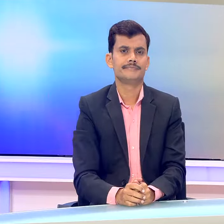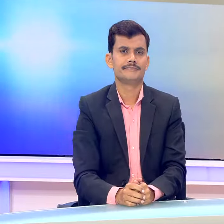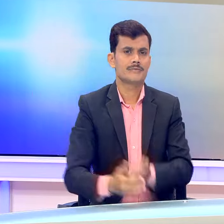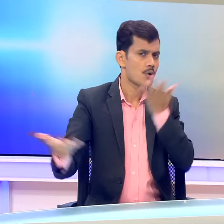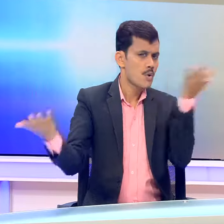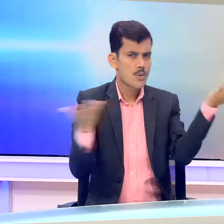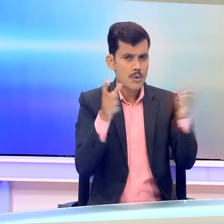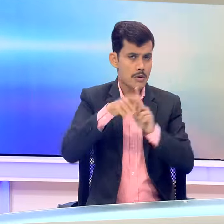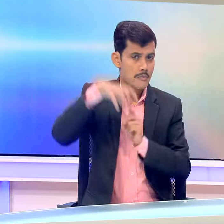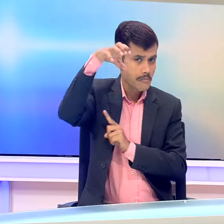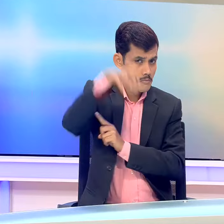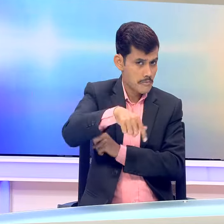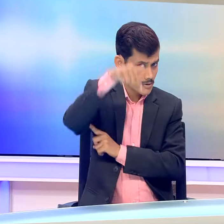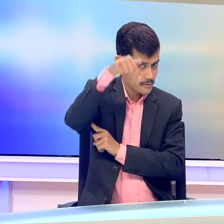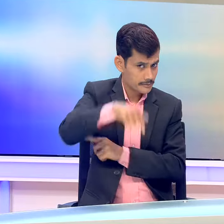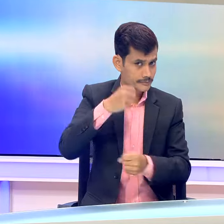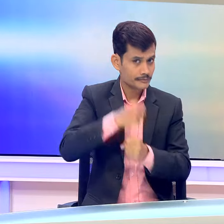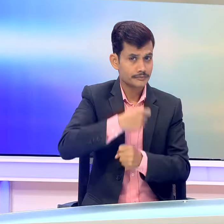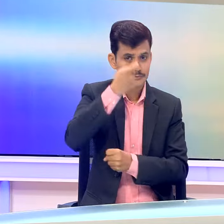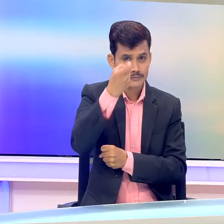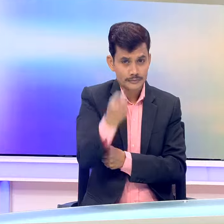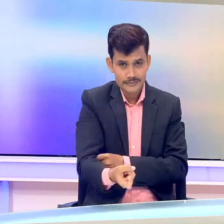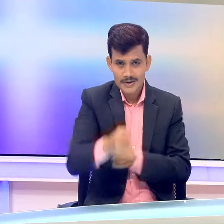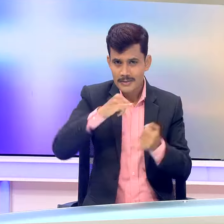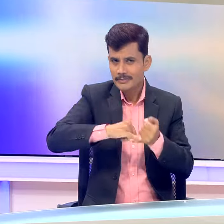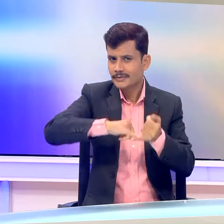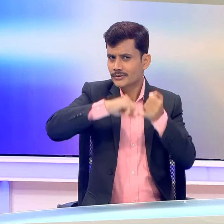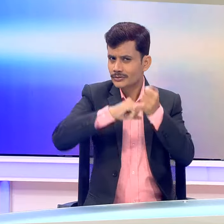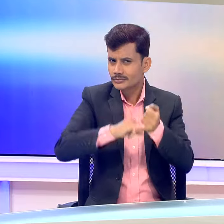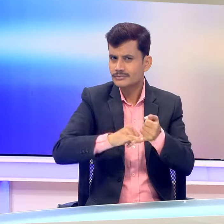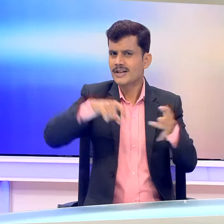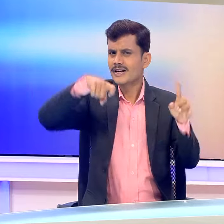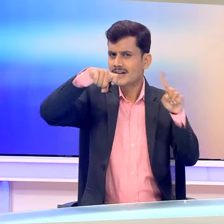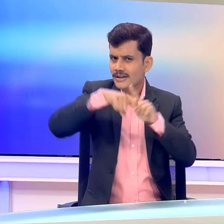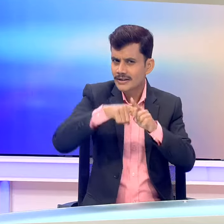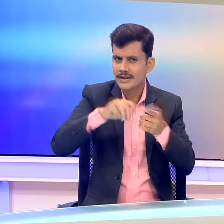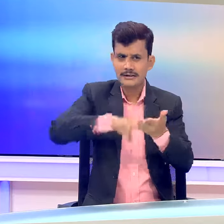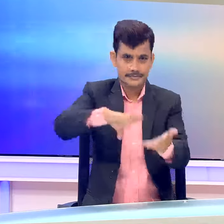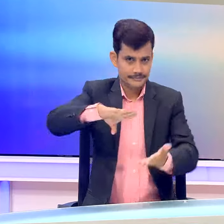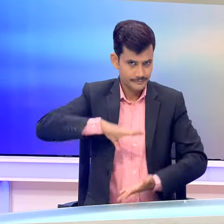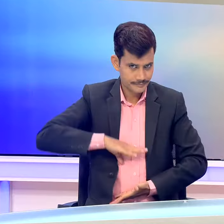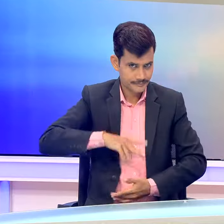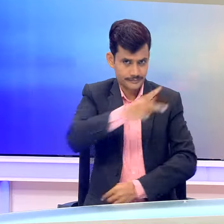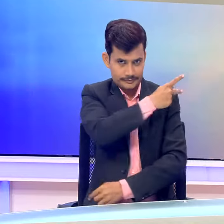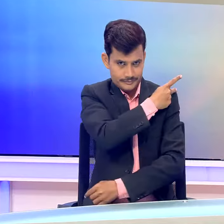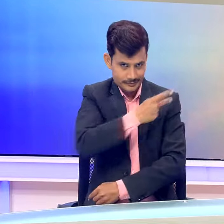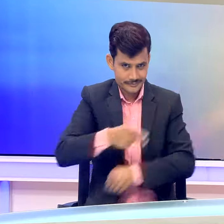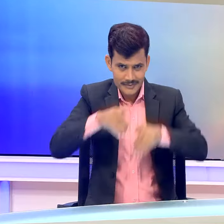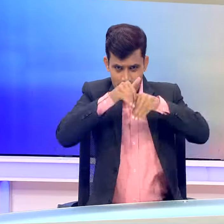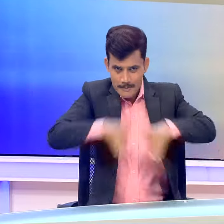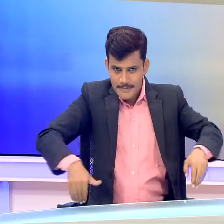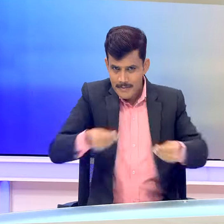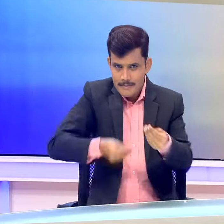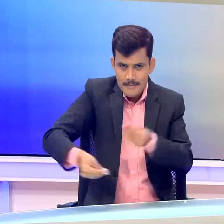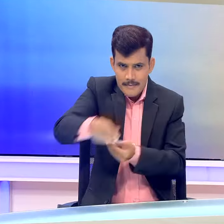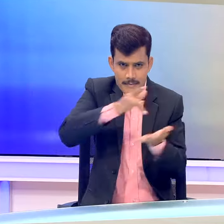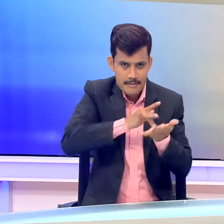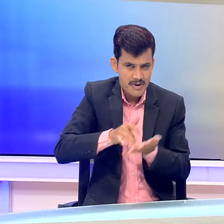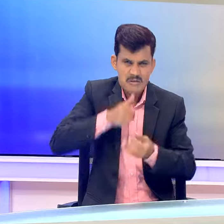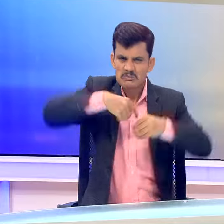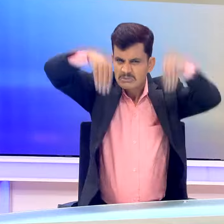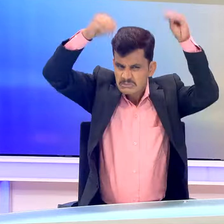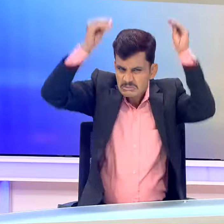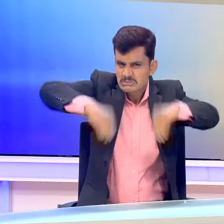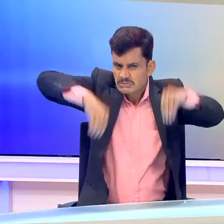मौसम विभाग ने आज गुजरात में सौराष्ट्र और कच्छ, महराष्ट्र और करनाटक के तटवर्ती इलागों में तेज बारिश और